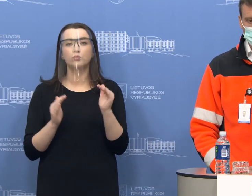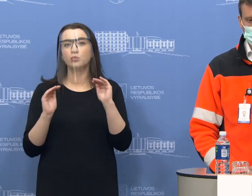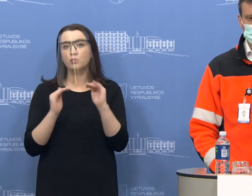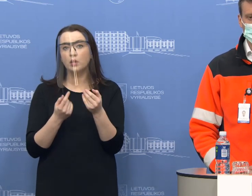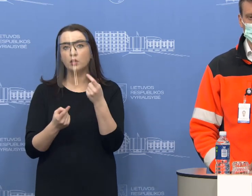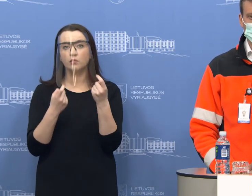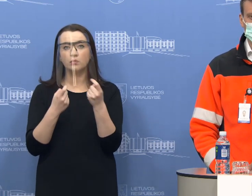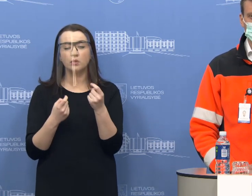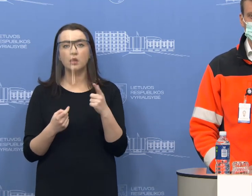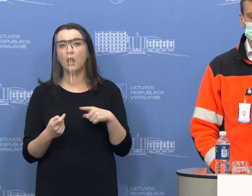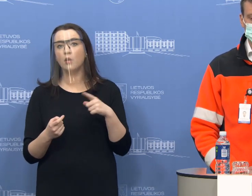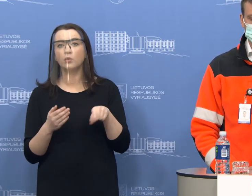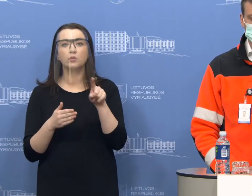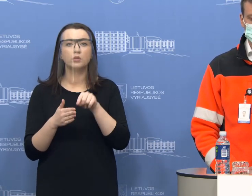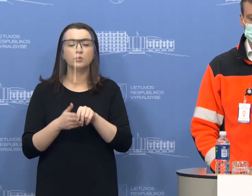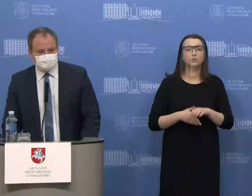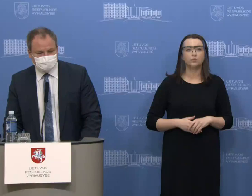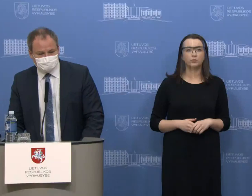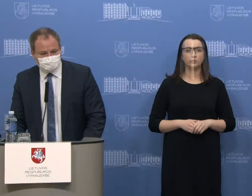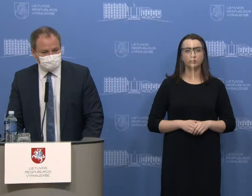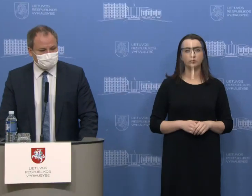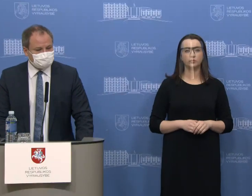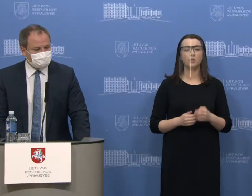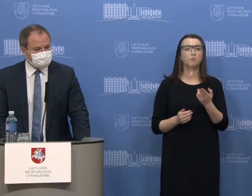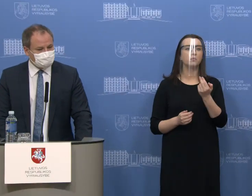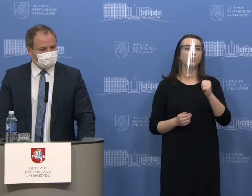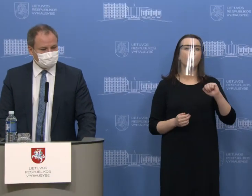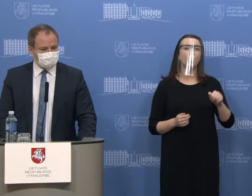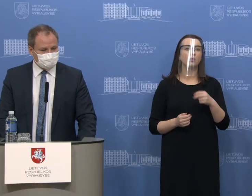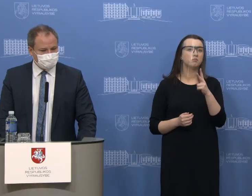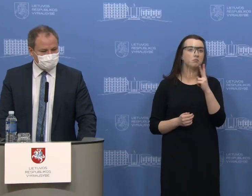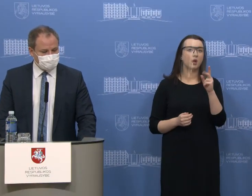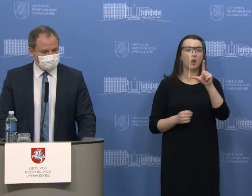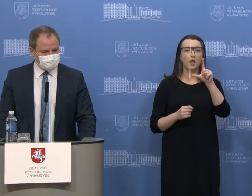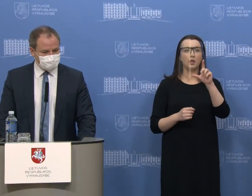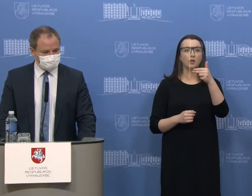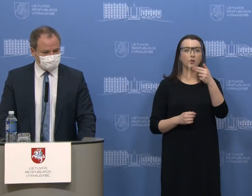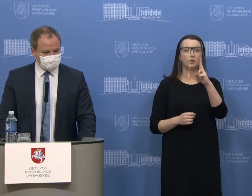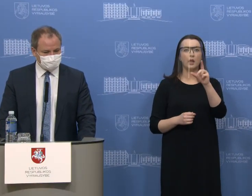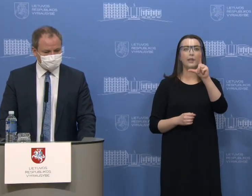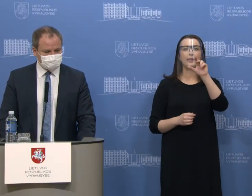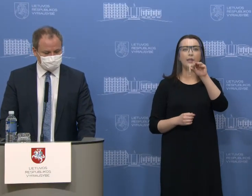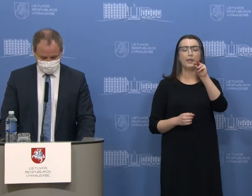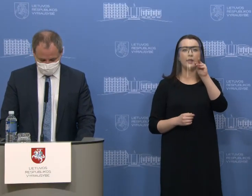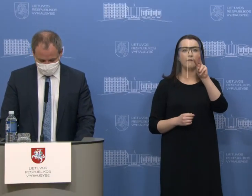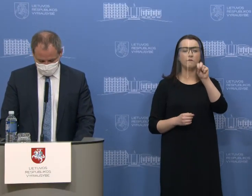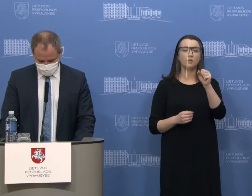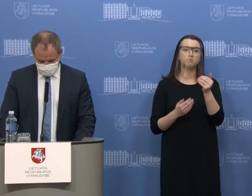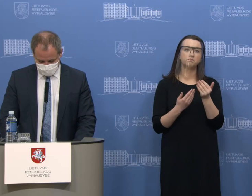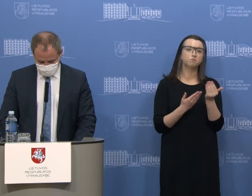trumpaitos informacijos, laukiu klausimu. Taip, kolegos, matau Elanka, Jeva, prašom jūsų klausimas.